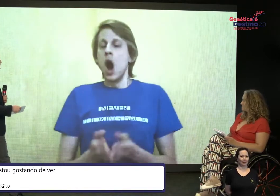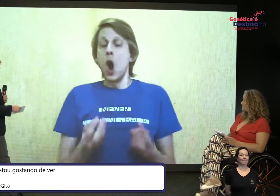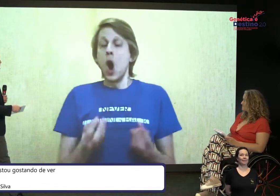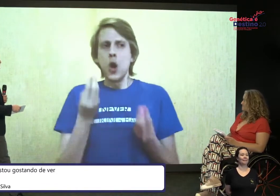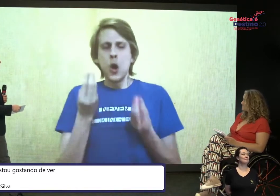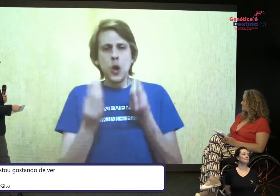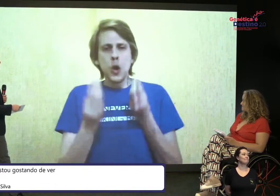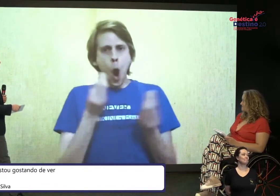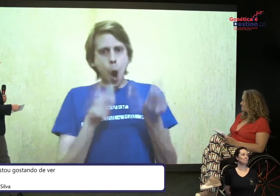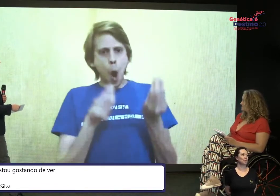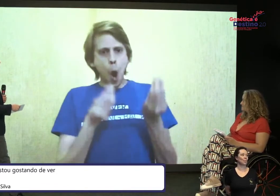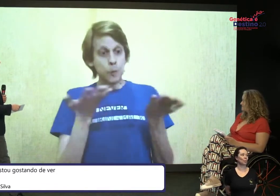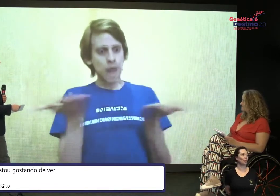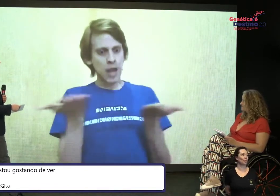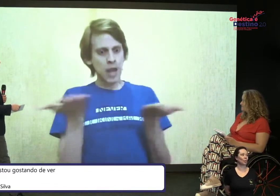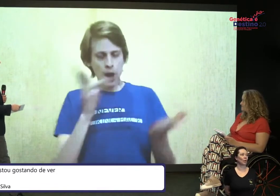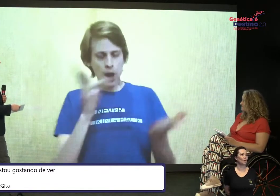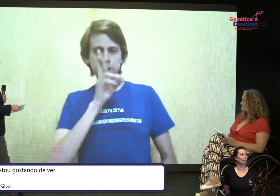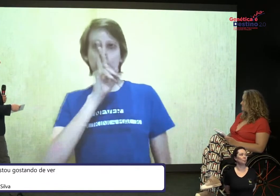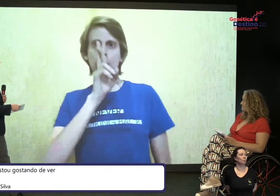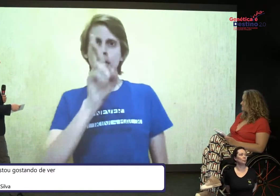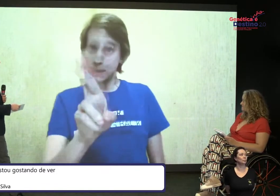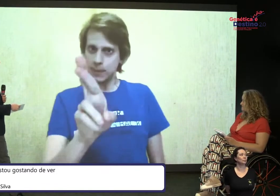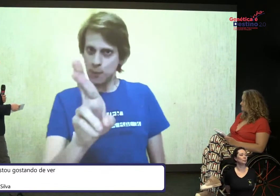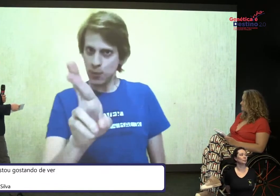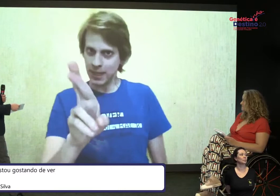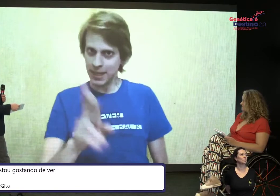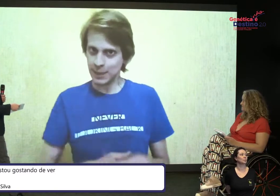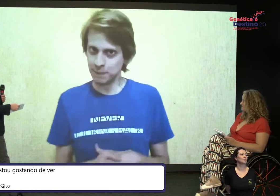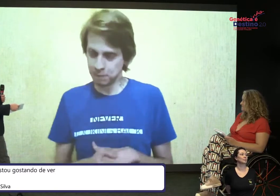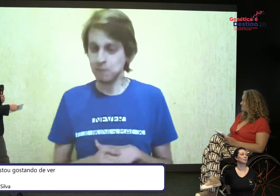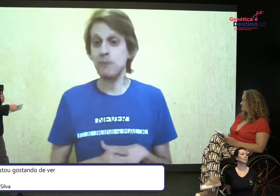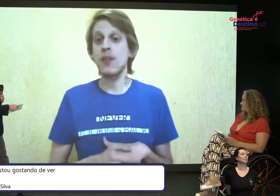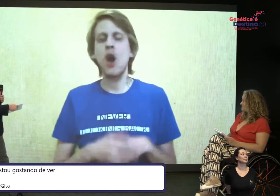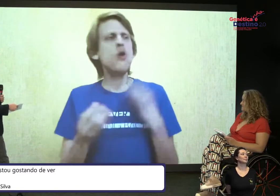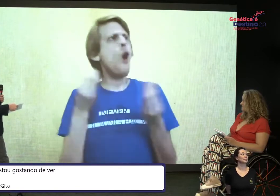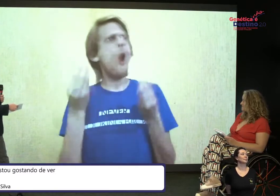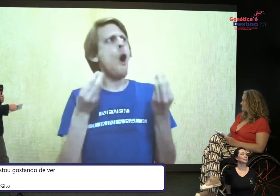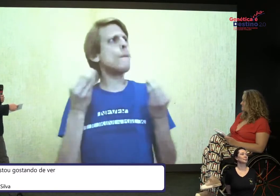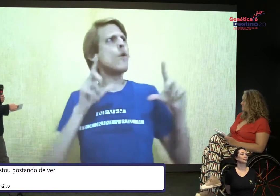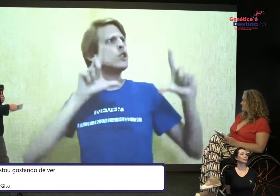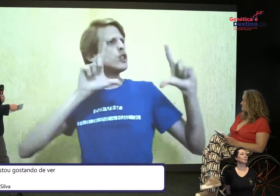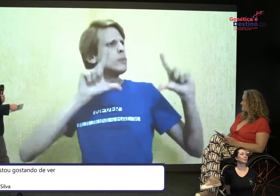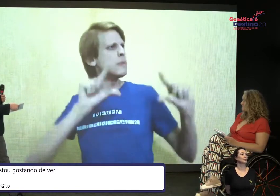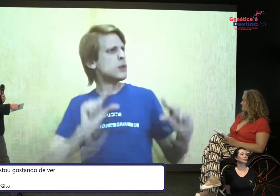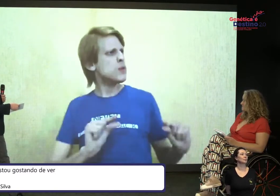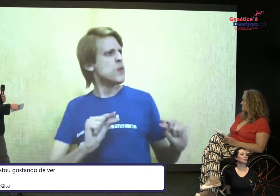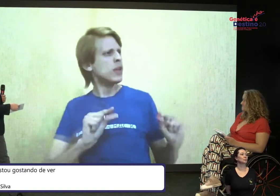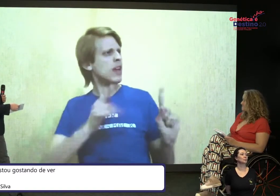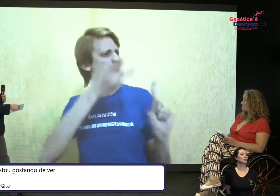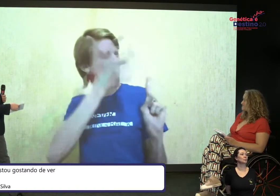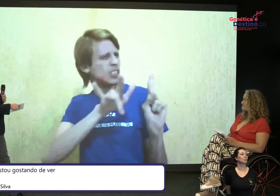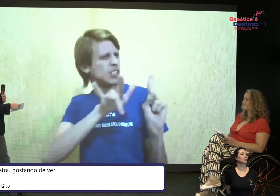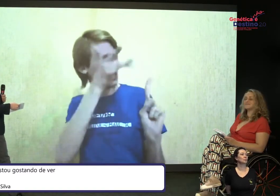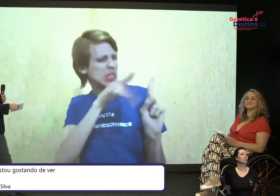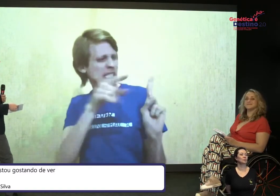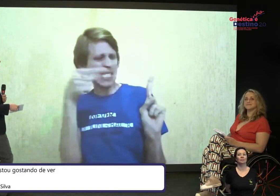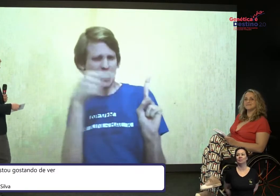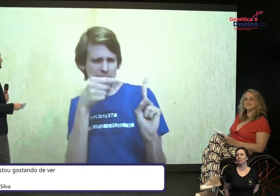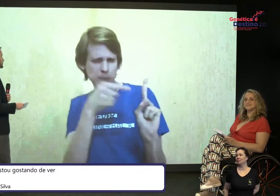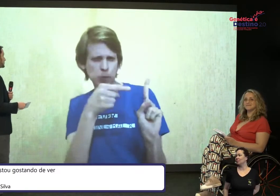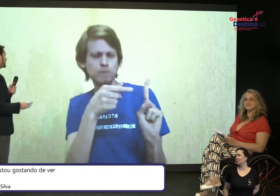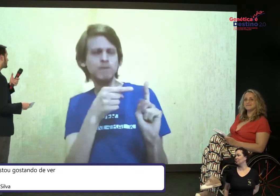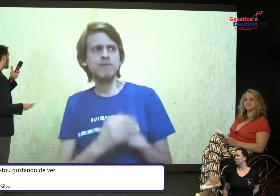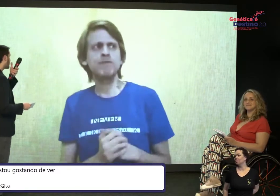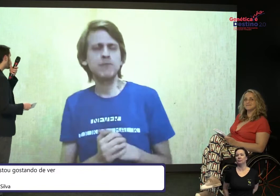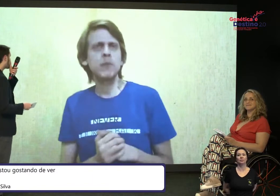Bom, agora como, né? Hoje, a minha resposta para a tua pergunta... Como diminuir